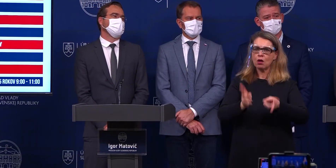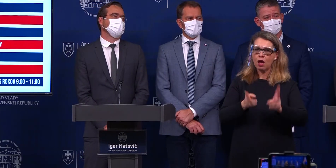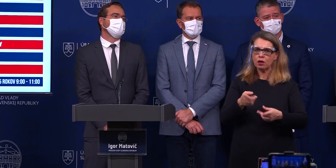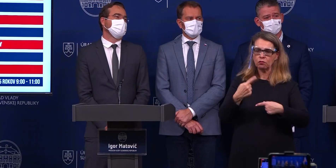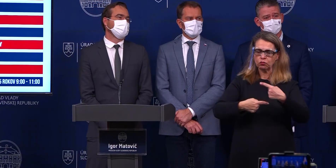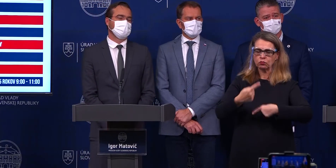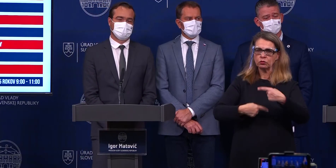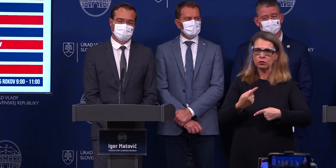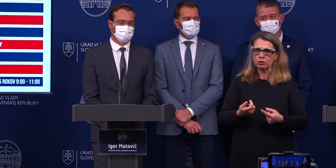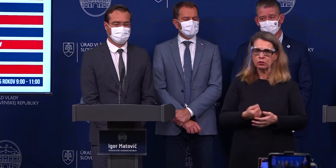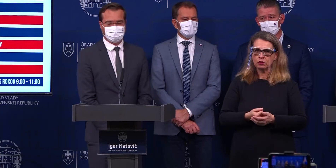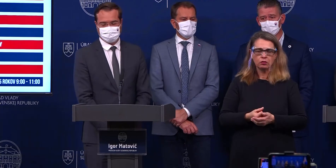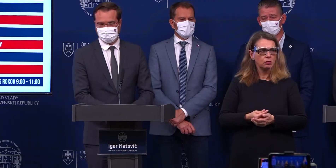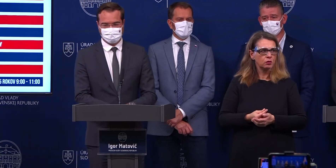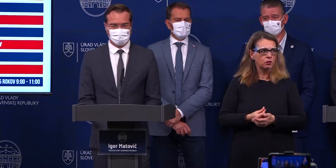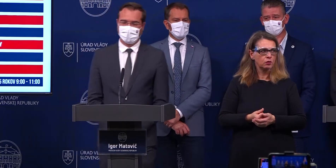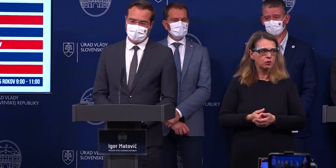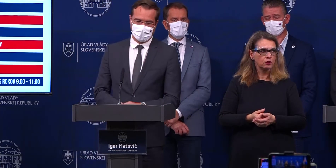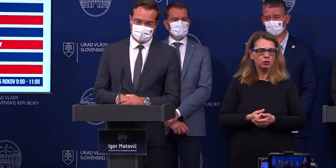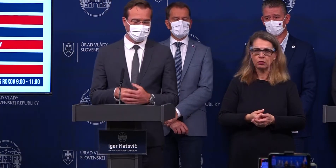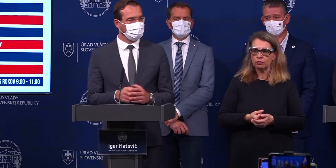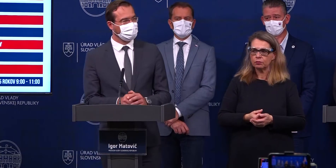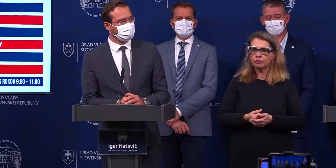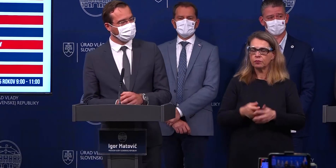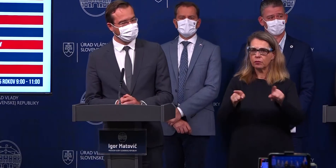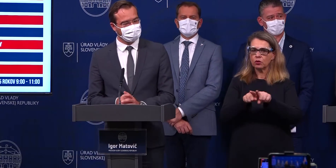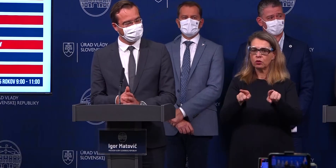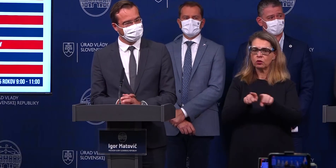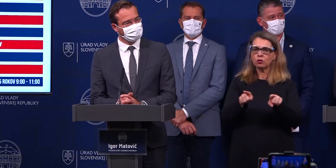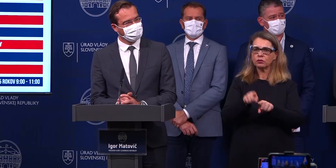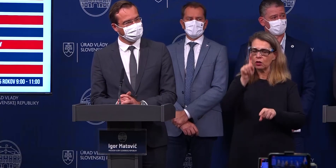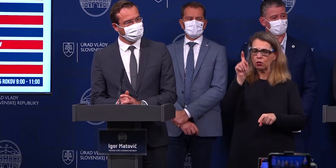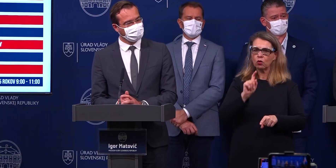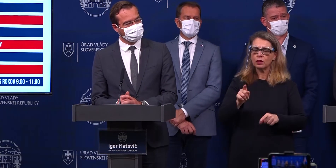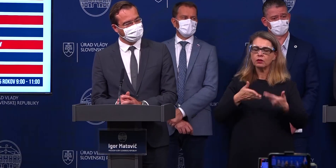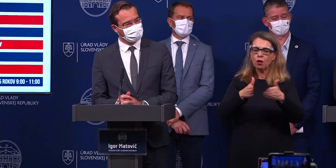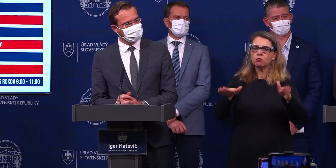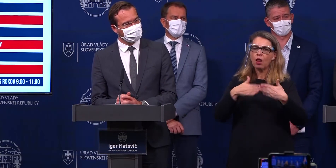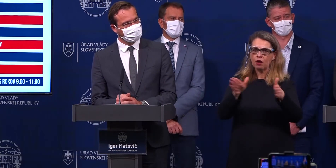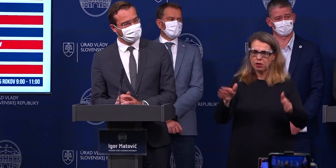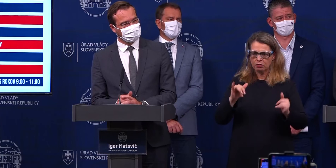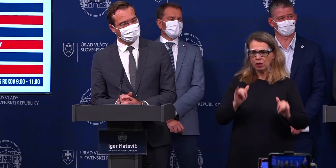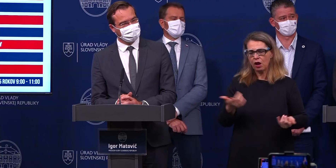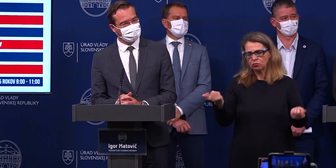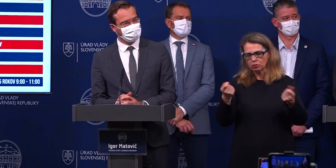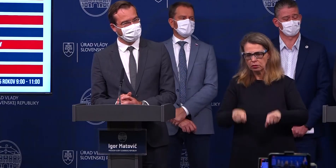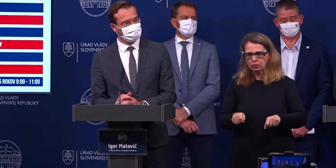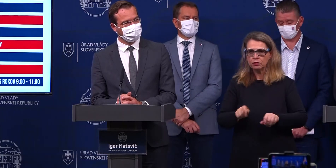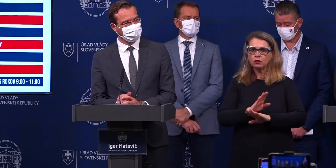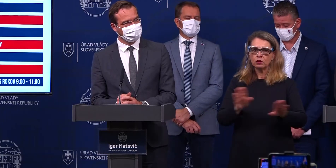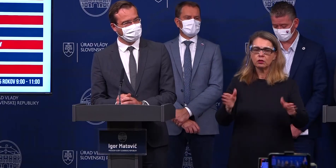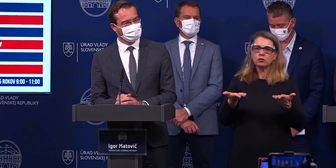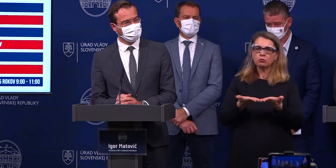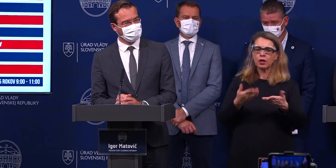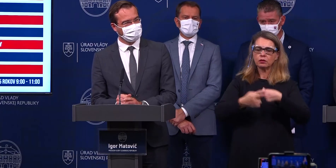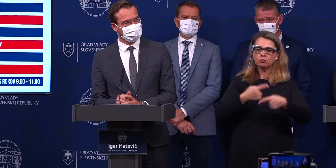úplne klasické krčmy, že to asi by sme mohli vysvetliť. A takisto mi prišiela notázka, že či plavárne, ja predpokladám, že áno, tak sa tiež spadajú pod